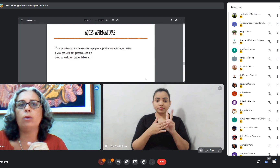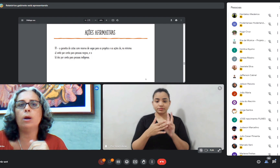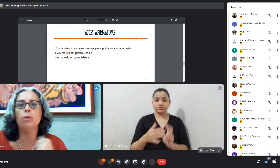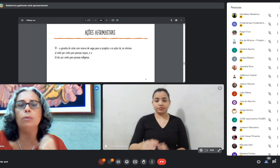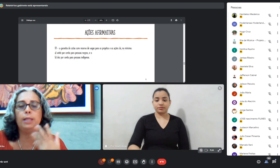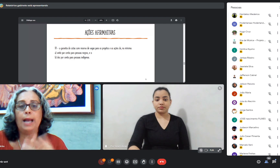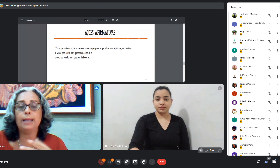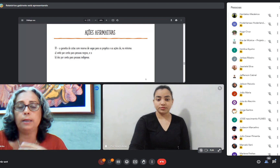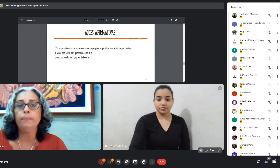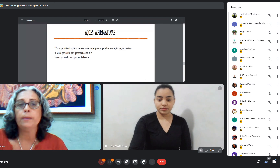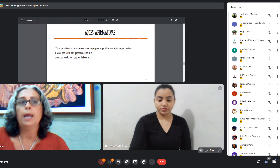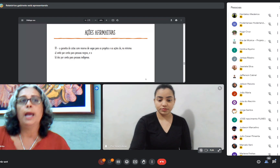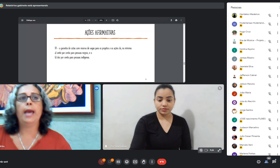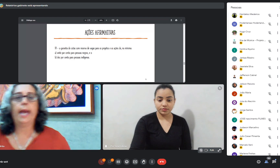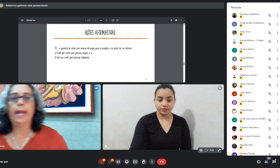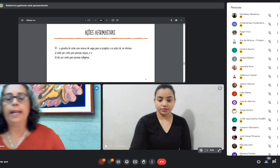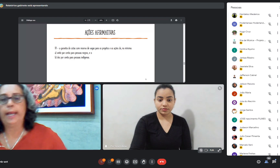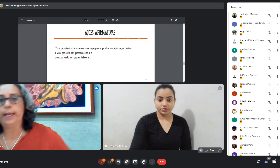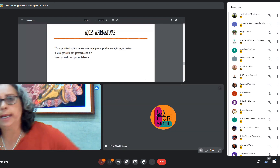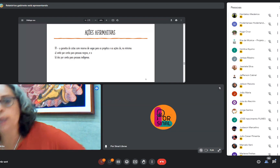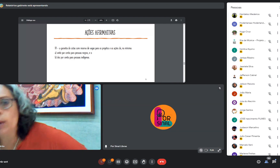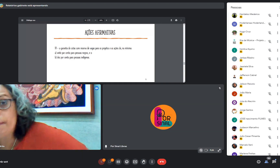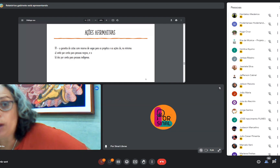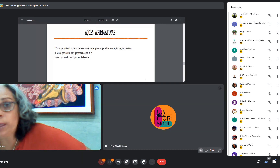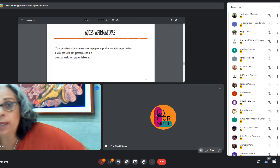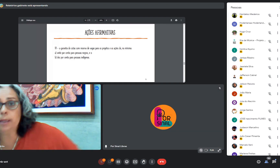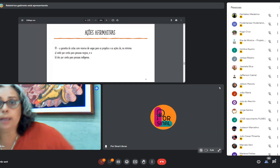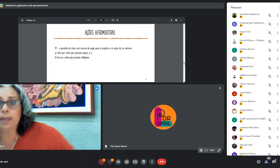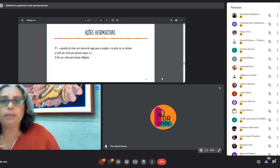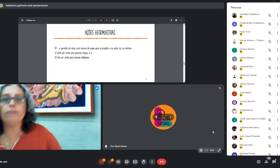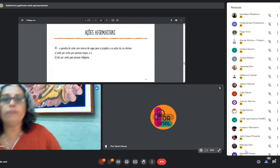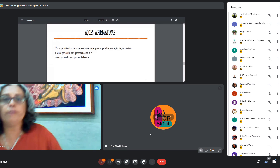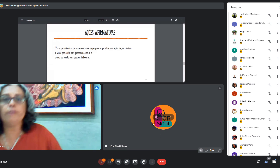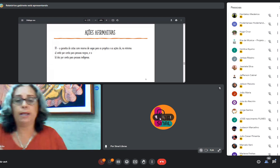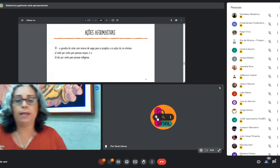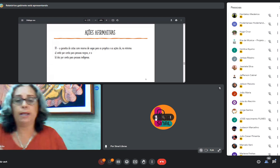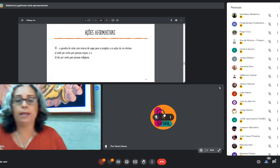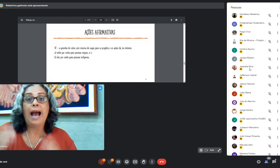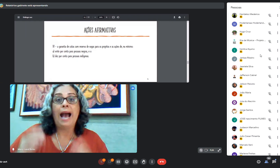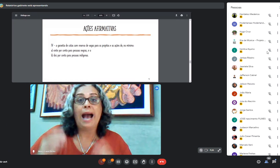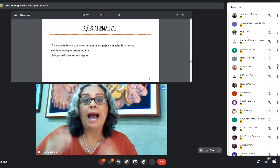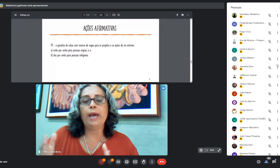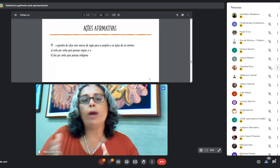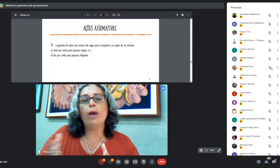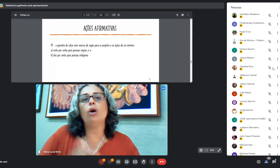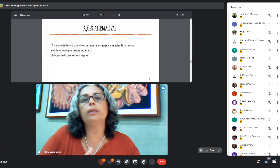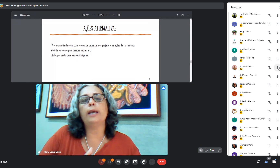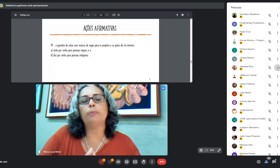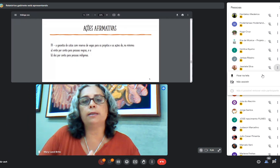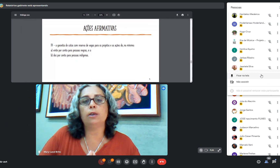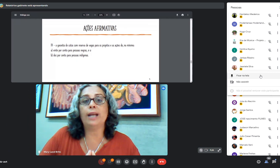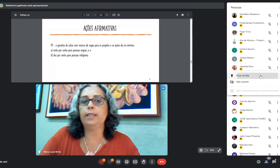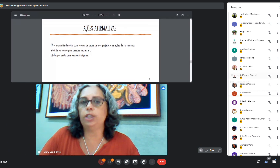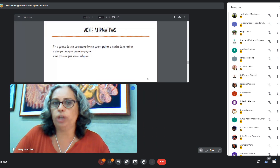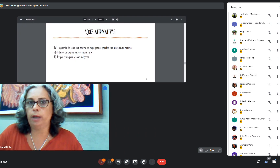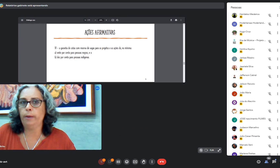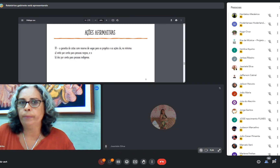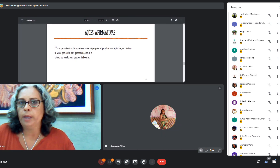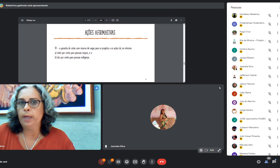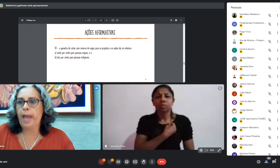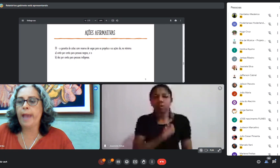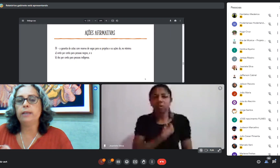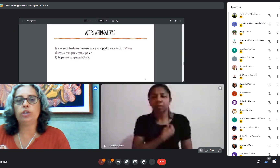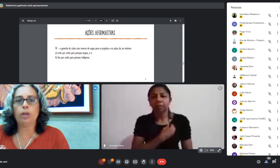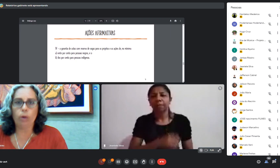com a comunidade negra. Então, é importante que também se faça presente. Aqui, o recorde é a expressão artística.